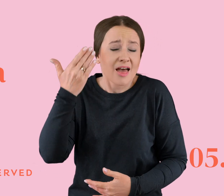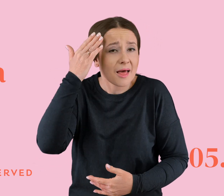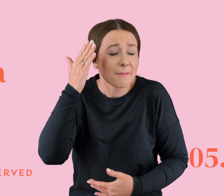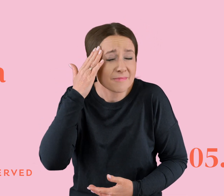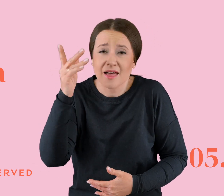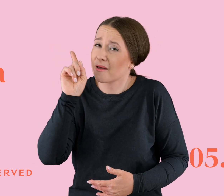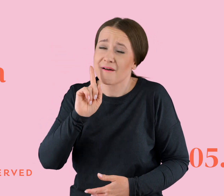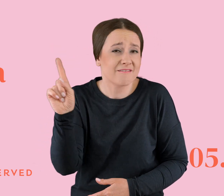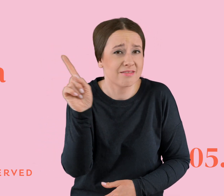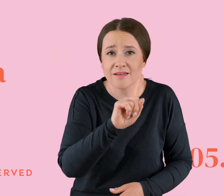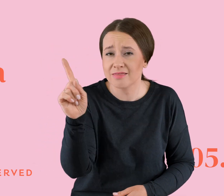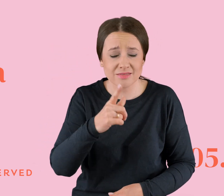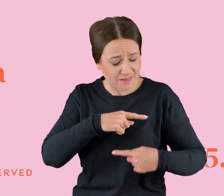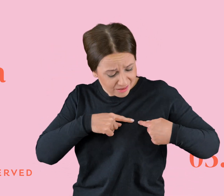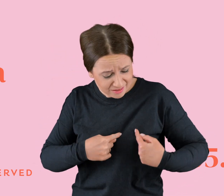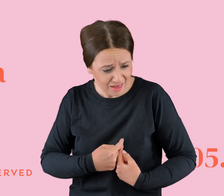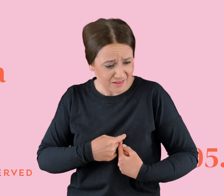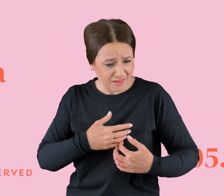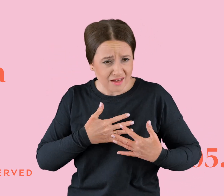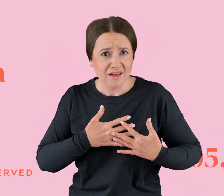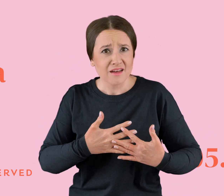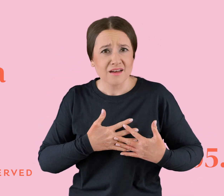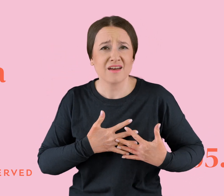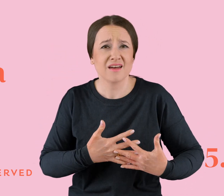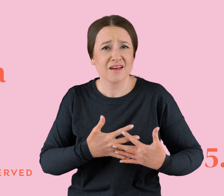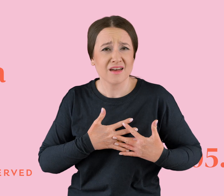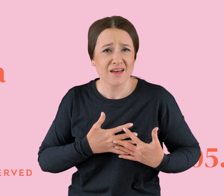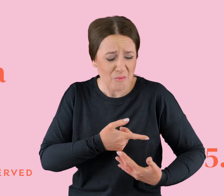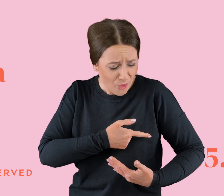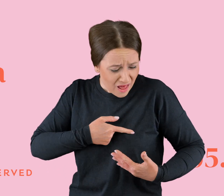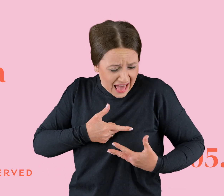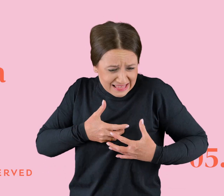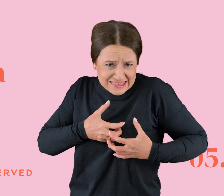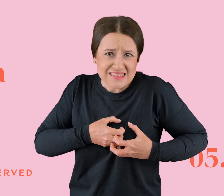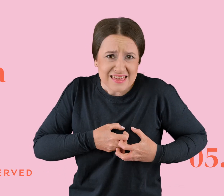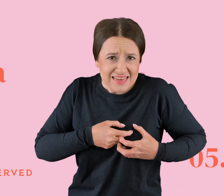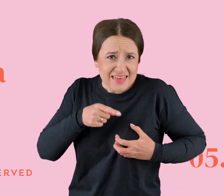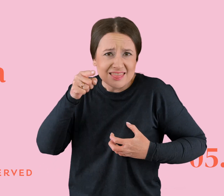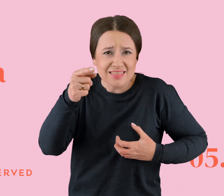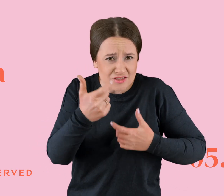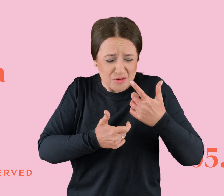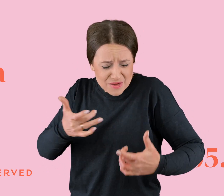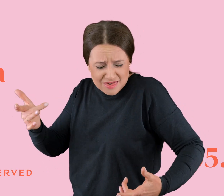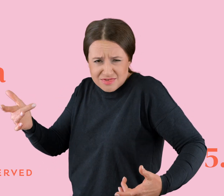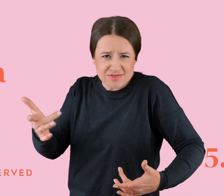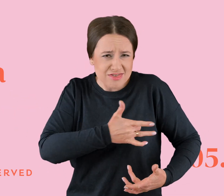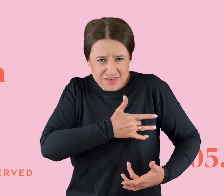Moje serce jest sparaliżowane, bo wciąż zaciskam tę ranę. Ty ją rozciąłeś i teraz wciąż